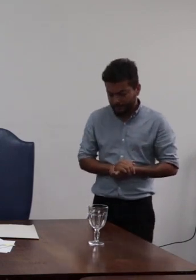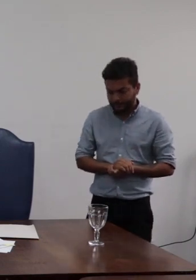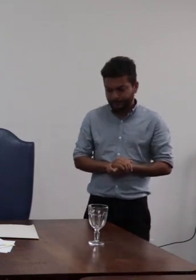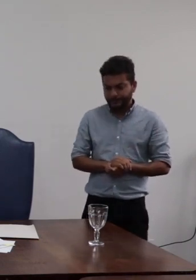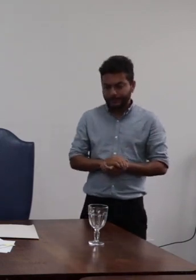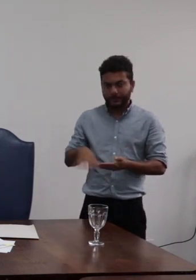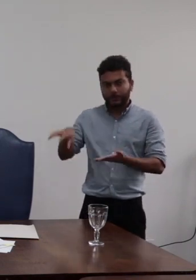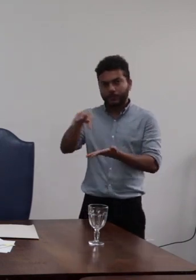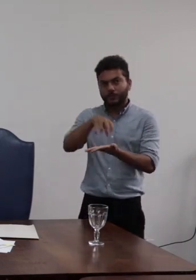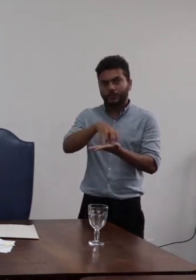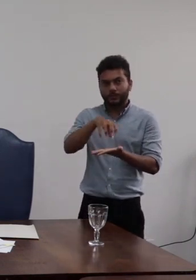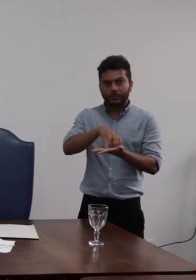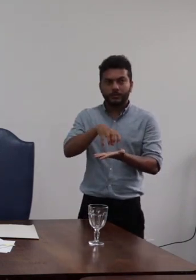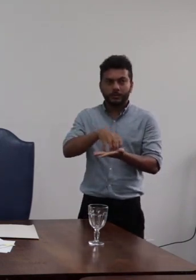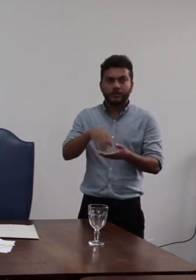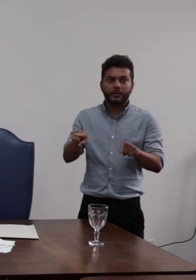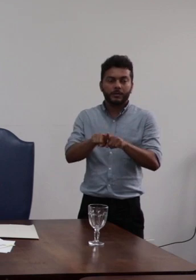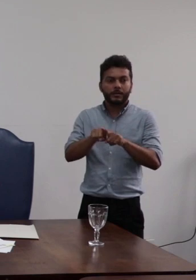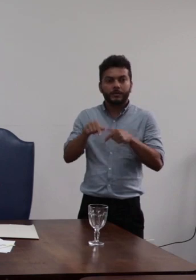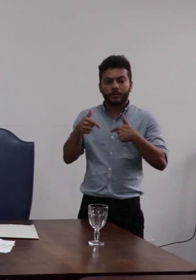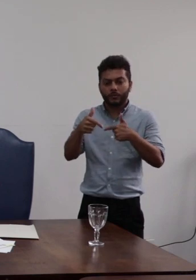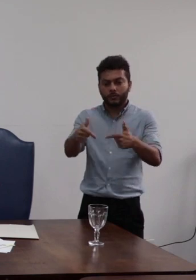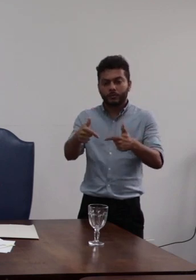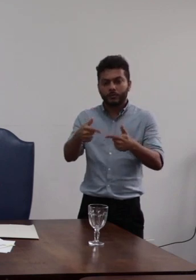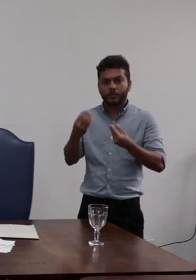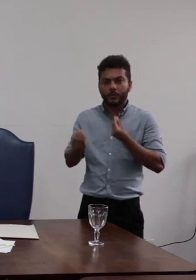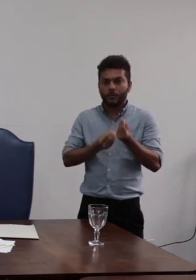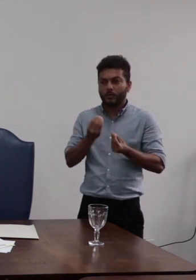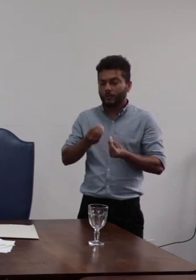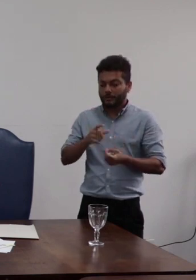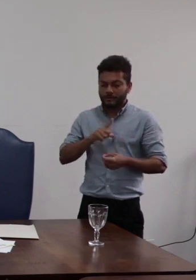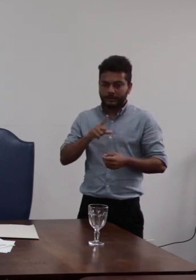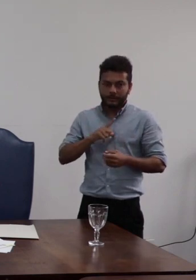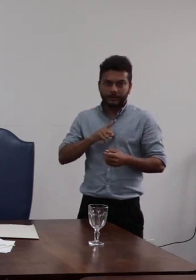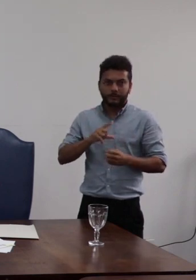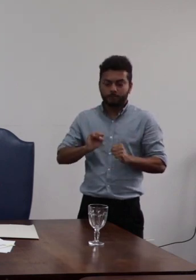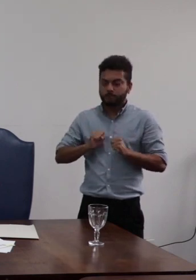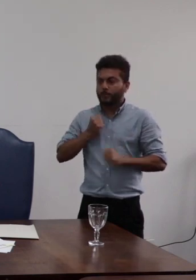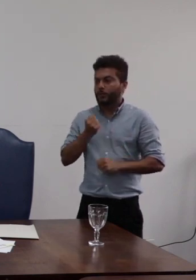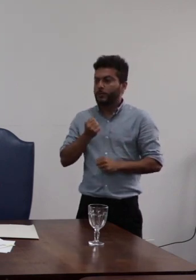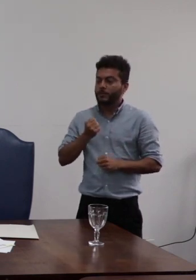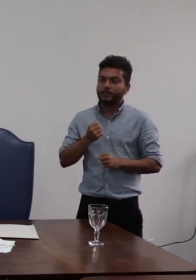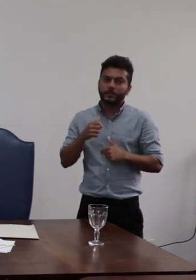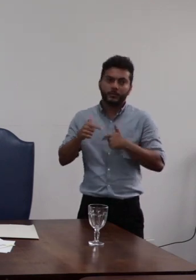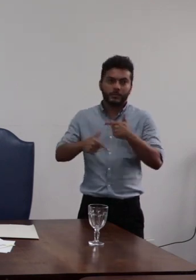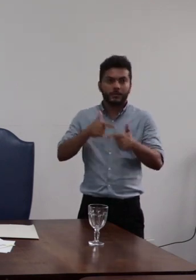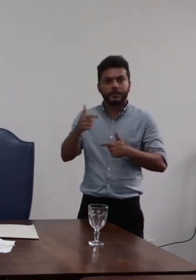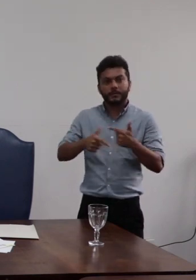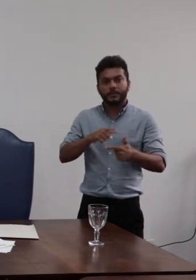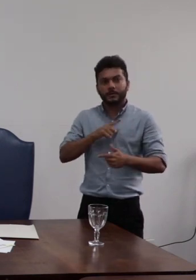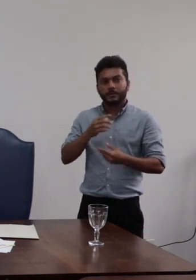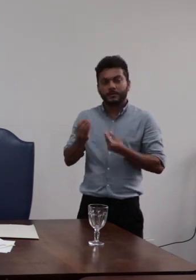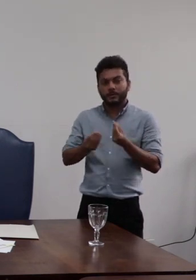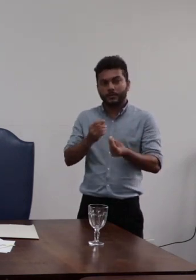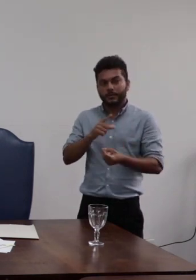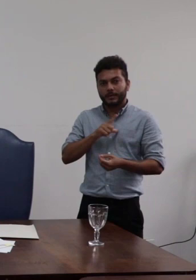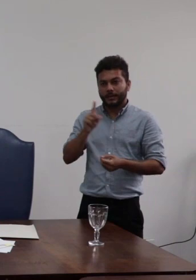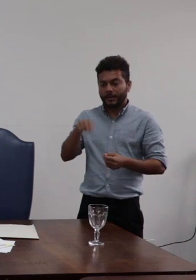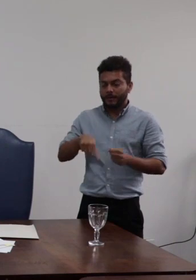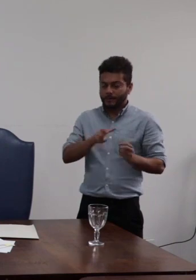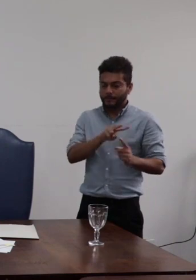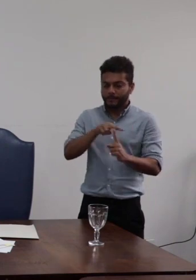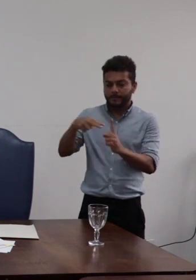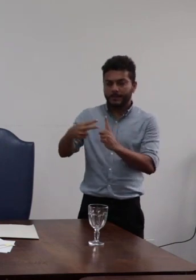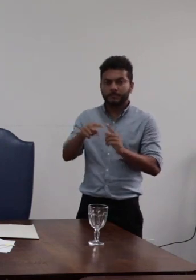ao setor e de atuação agressiva frente às demandas procuraram direcionar os destinatários a uma visão negativa da